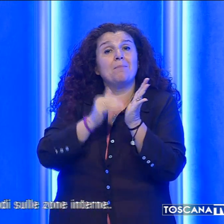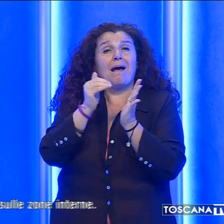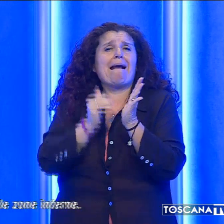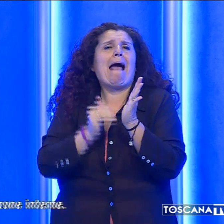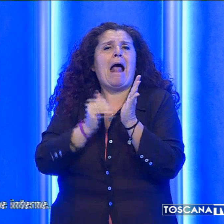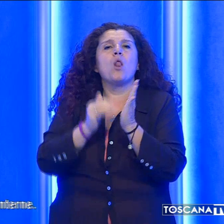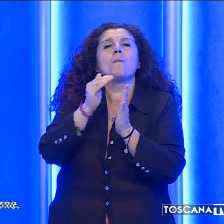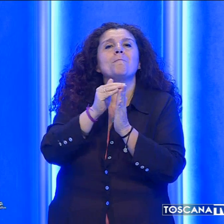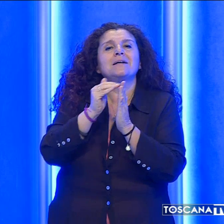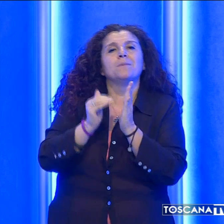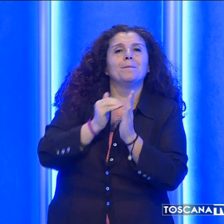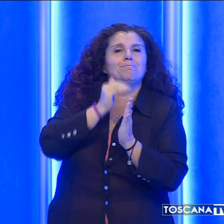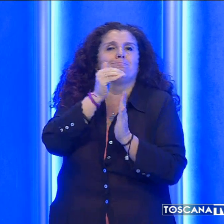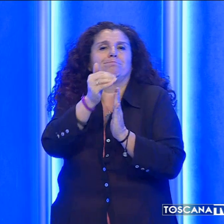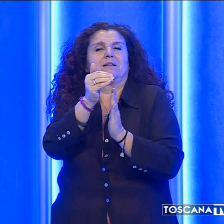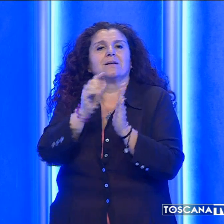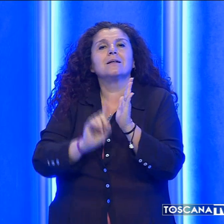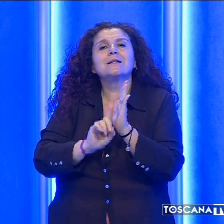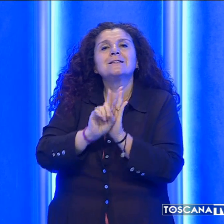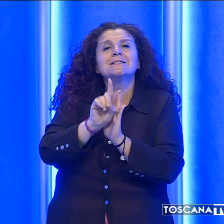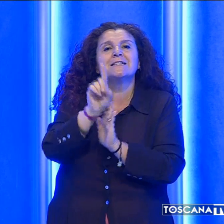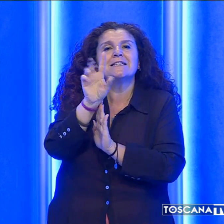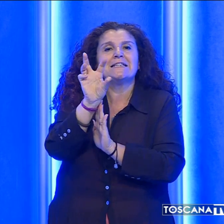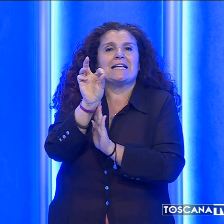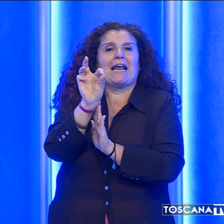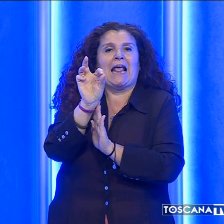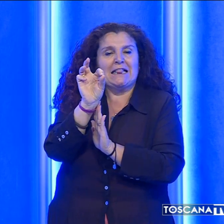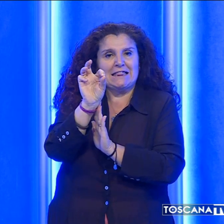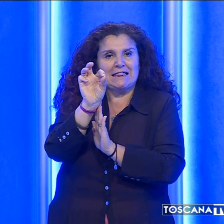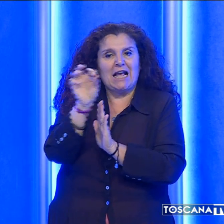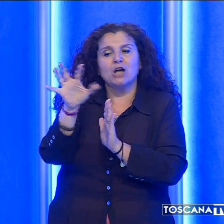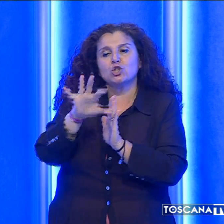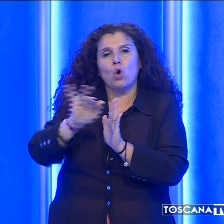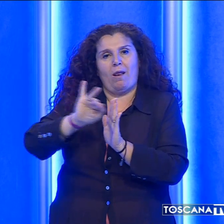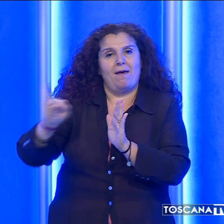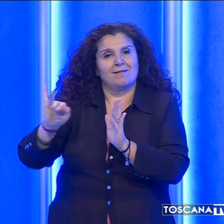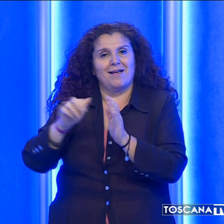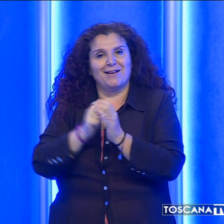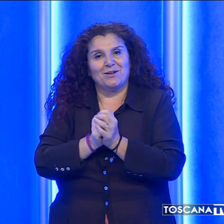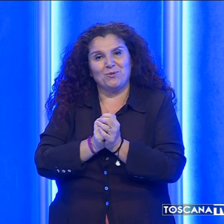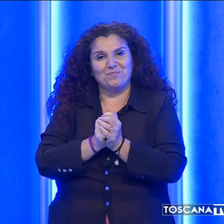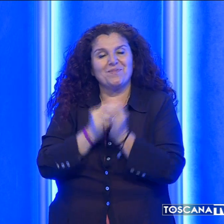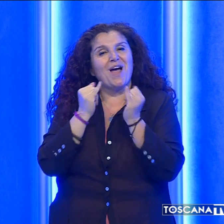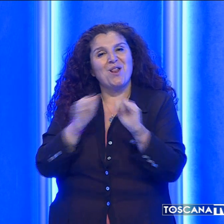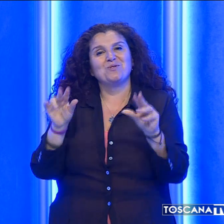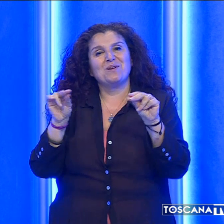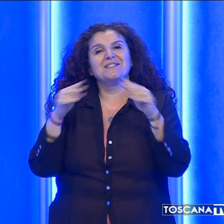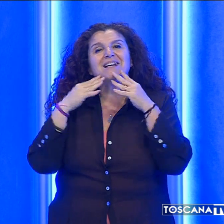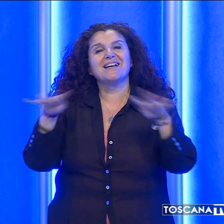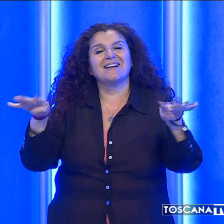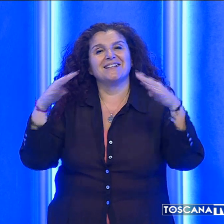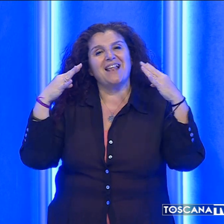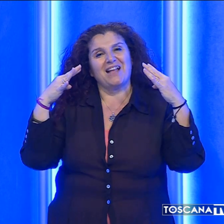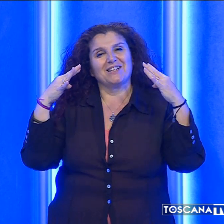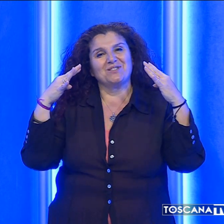calo, massime in aumento con valori fino a 30 gradi sulle zone interne. Era l'ultima notizia,